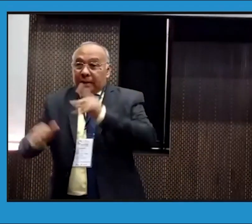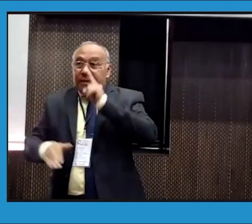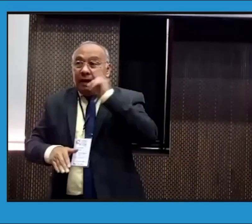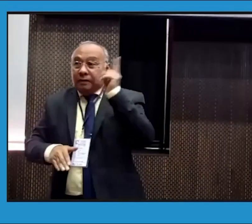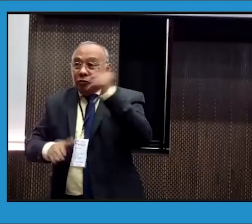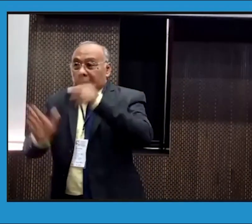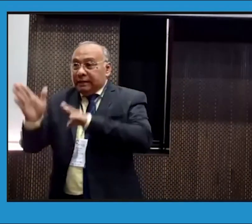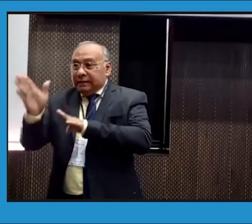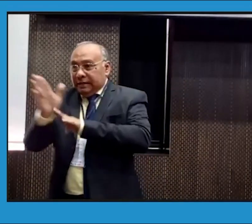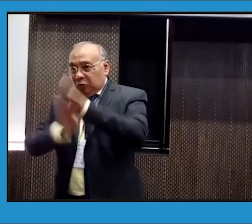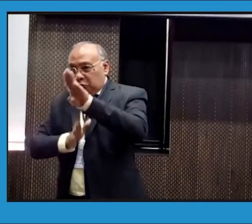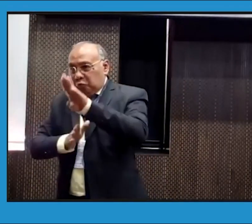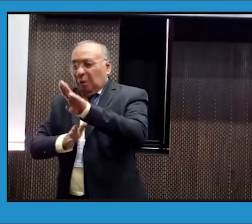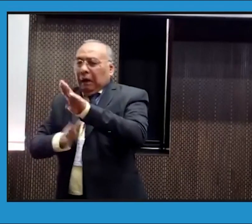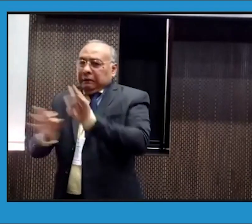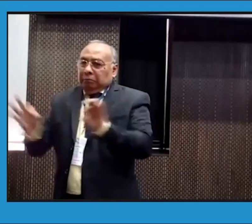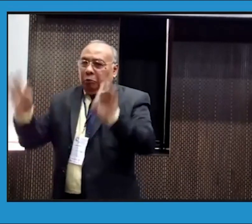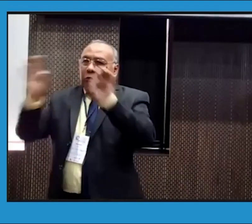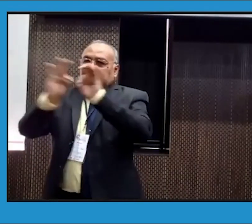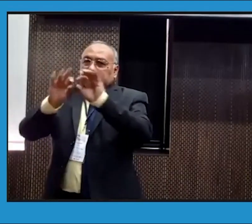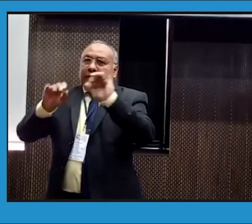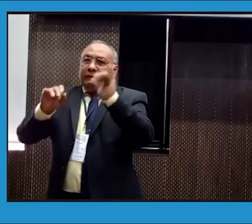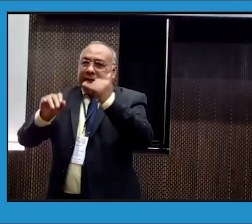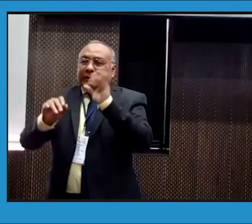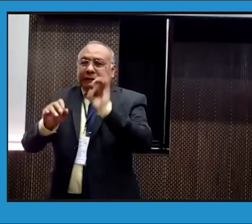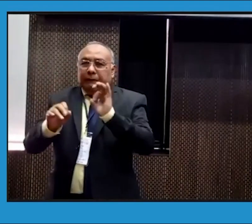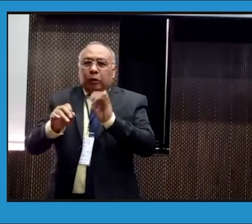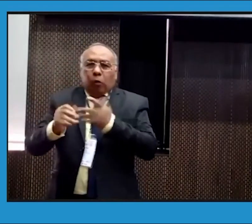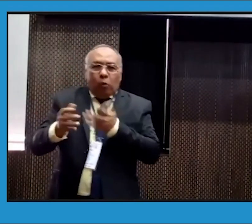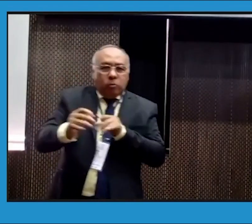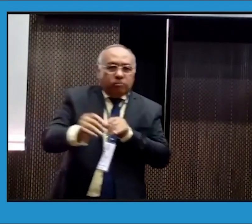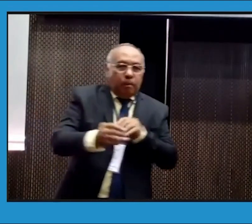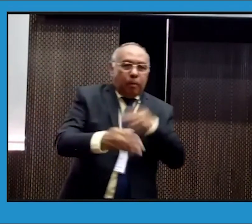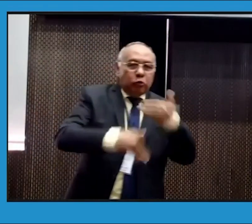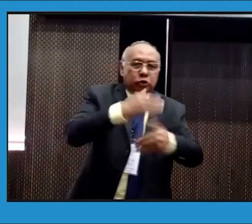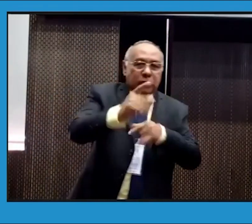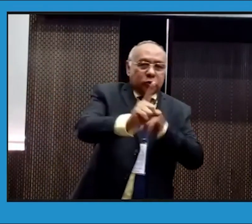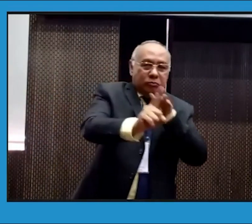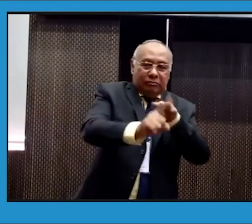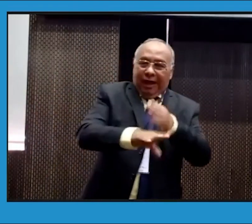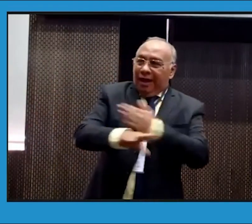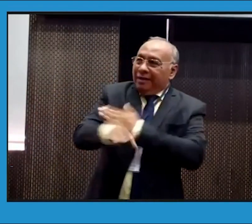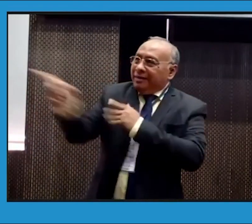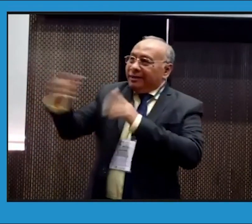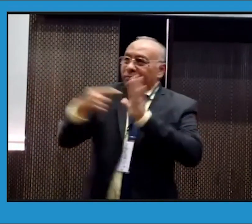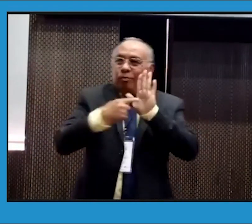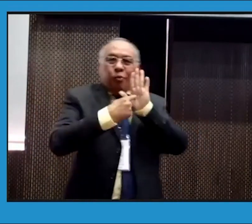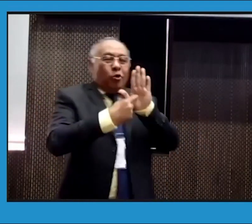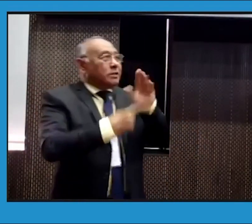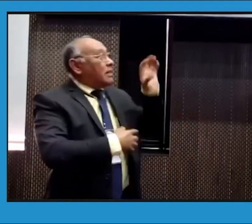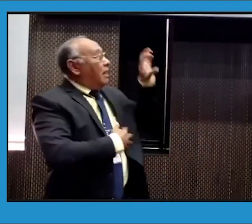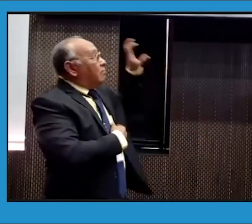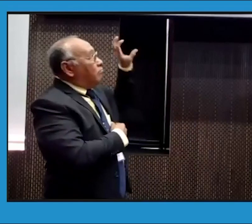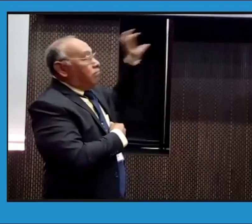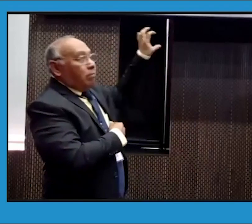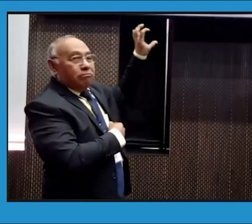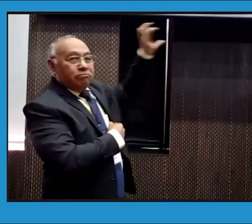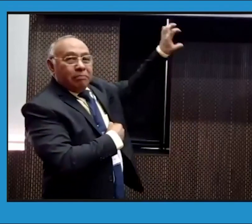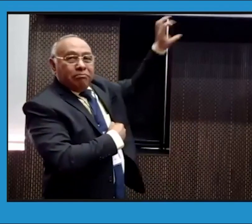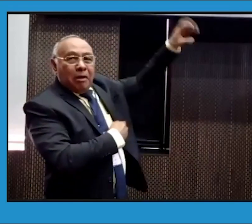del Plan Nacional de Desarrollo. Es de suma importancia, claro que sí. Este proceso, como nos vinieron explicando, busca una de